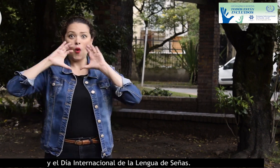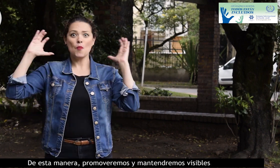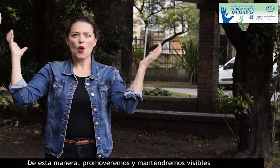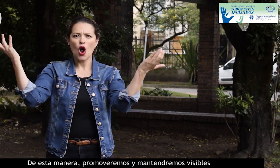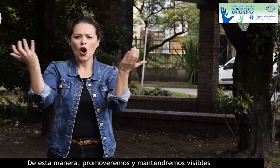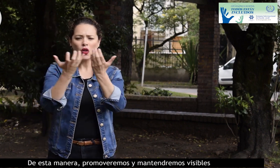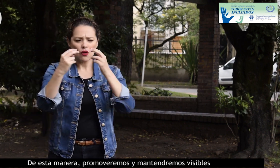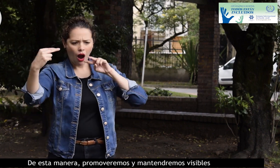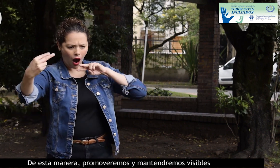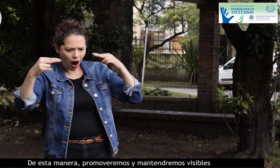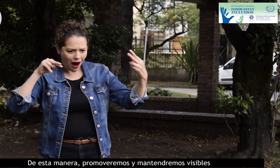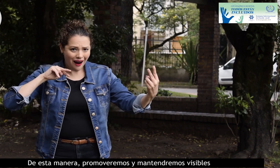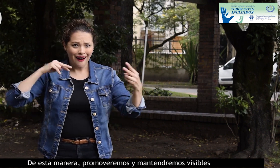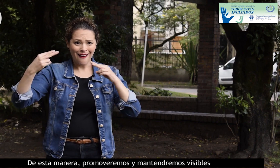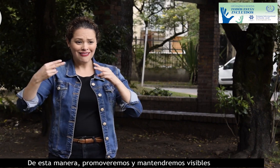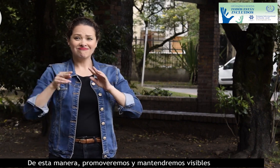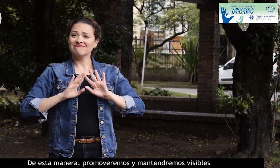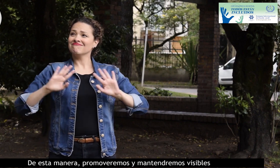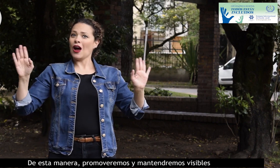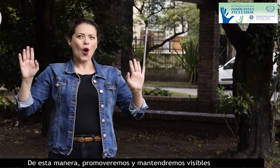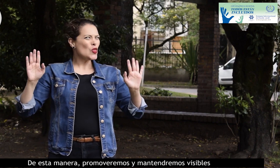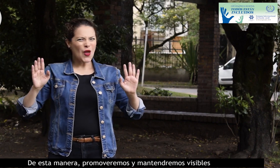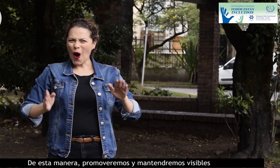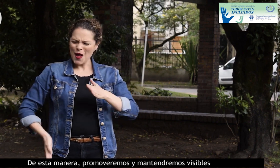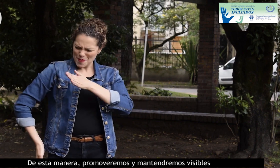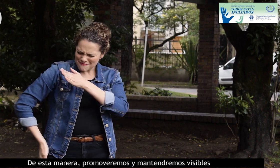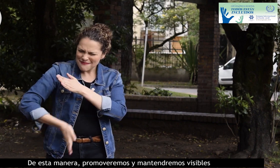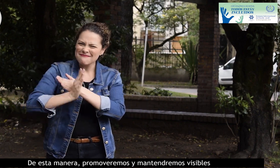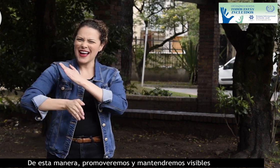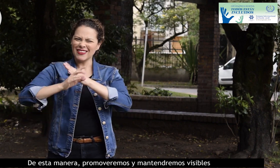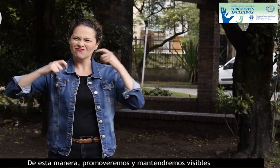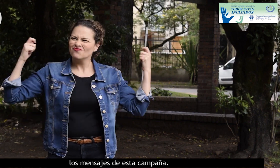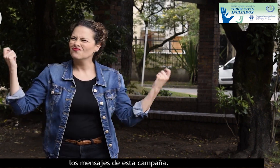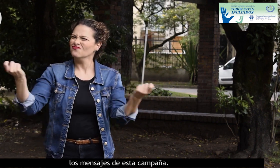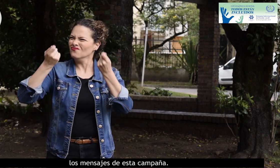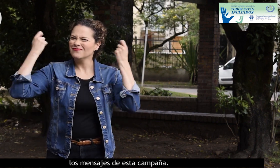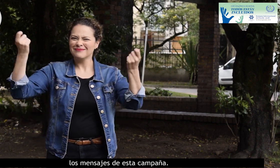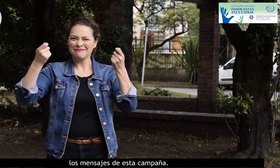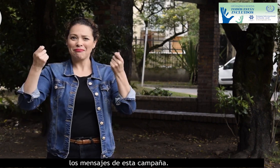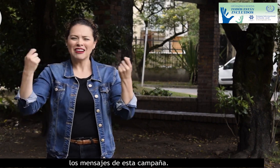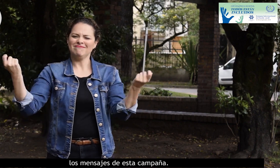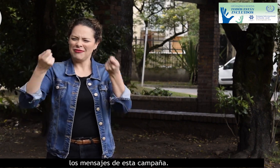De esta manera, promoveremos y mantendremos visibles los mensajes de esta campaña.